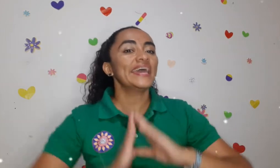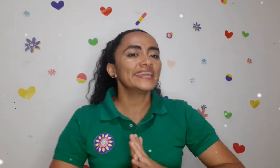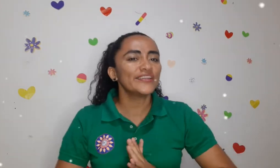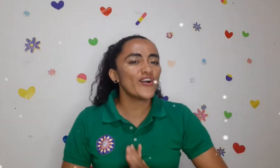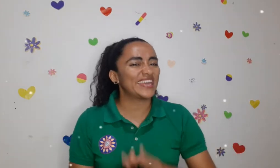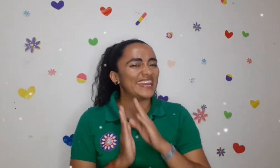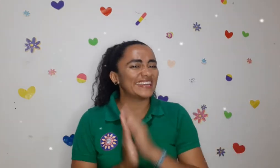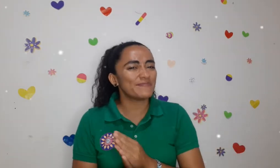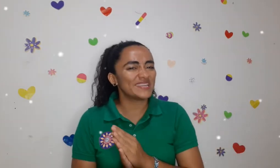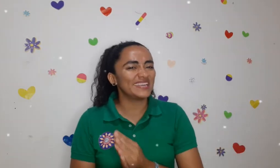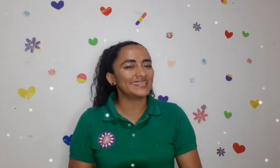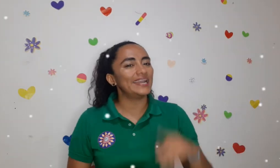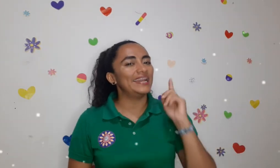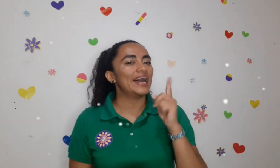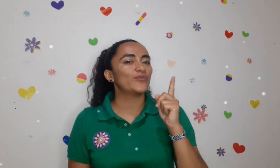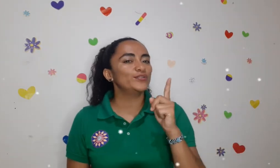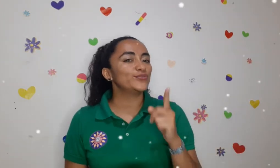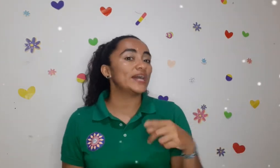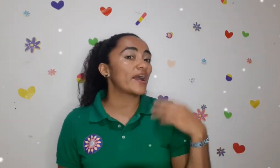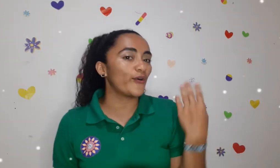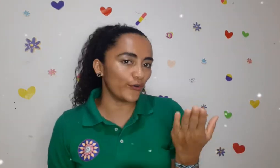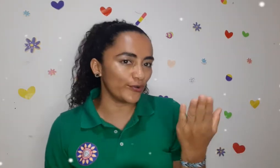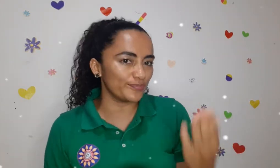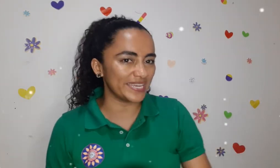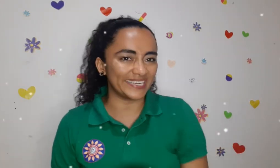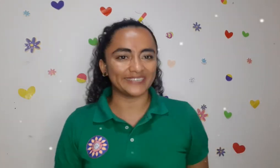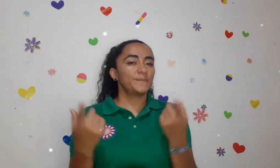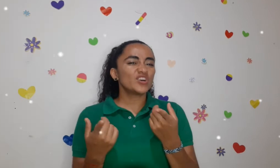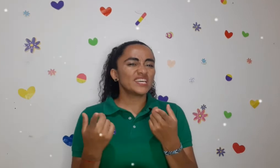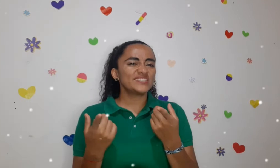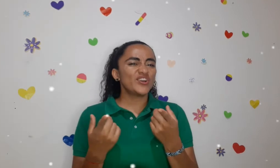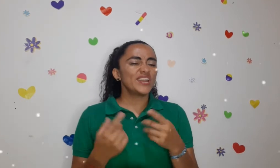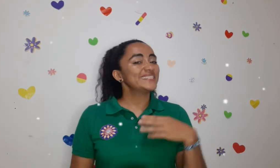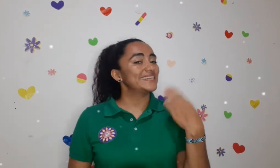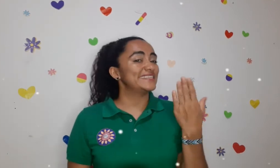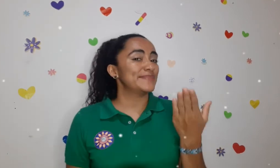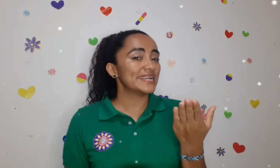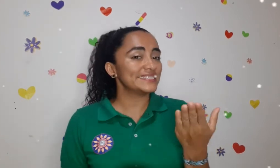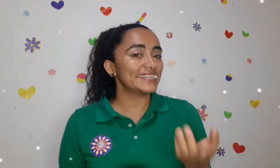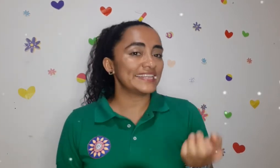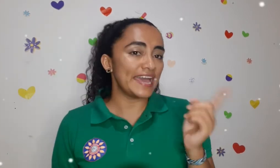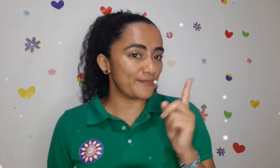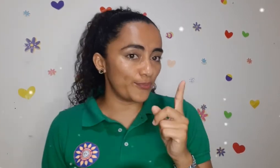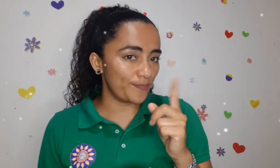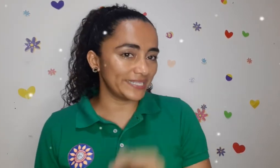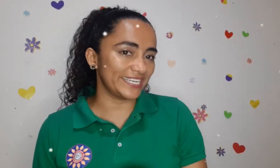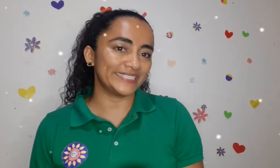género que representa la cultura colombiana. Procesiones de Semana Santa en Popayán